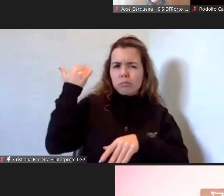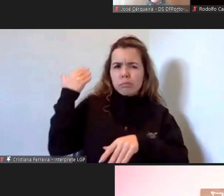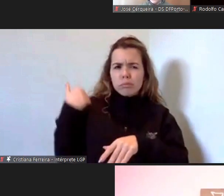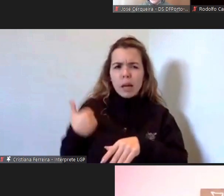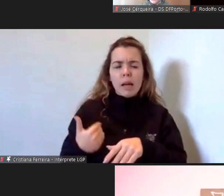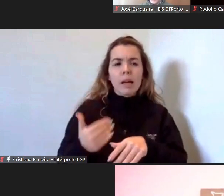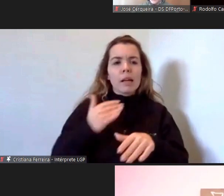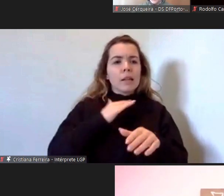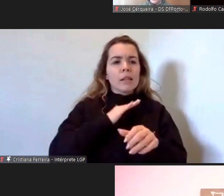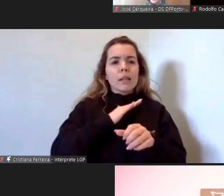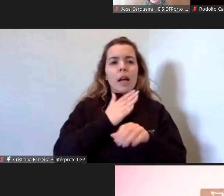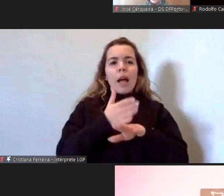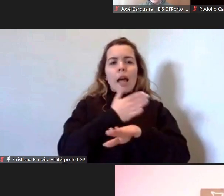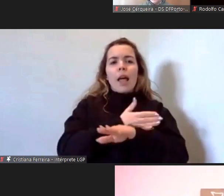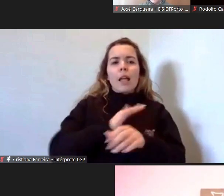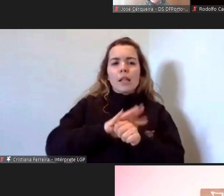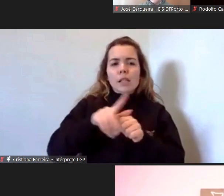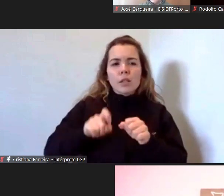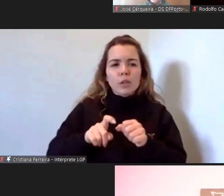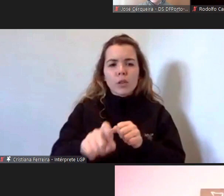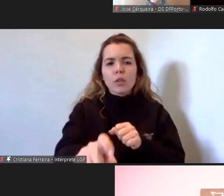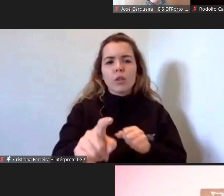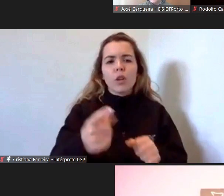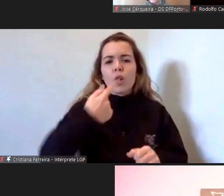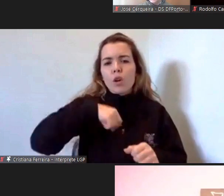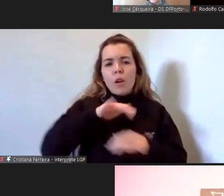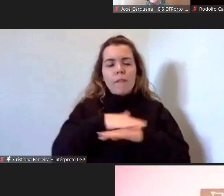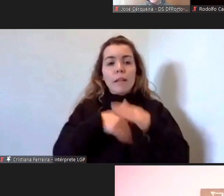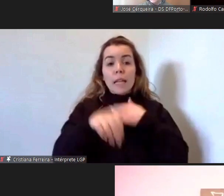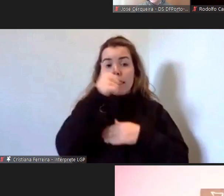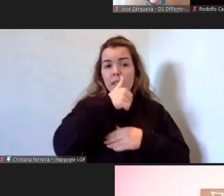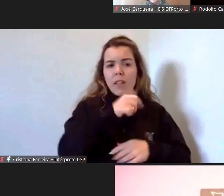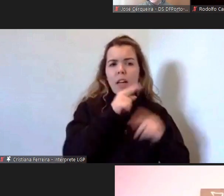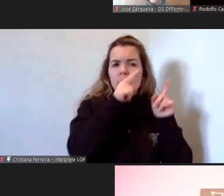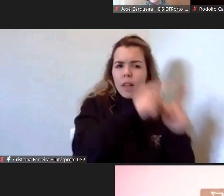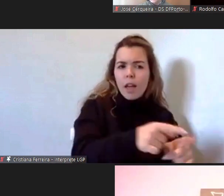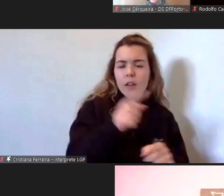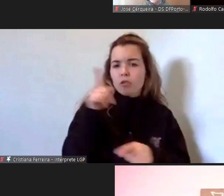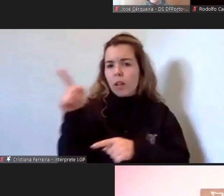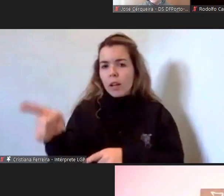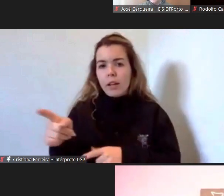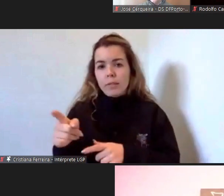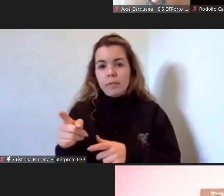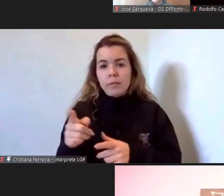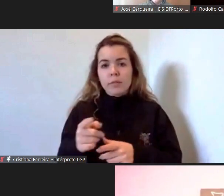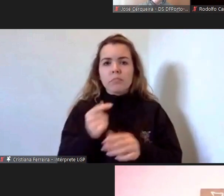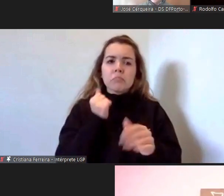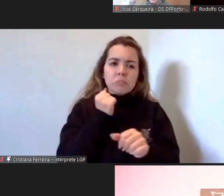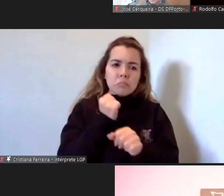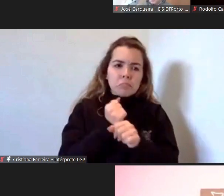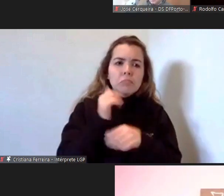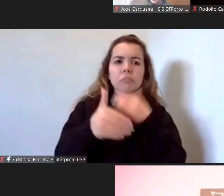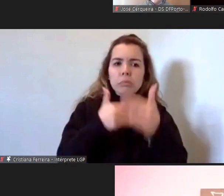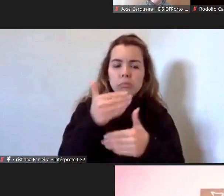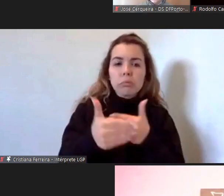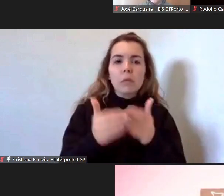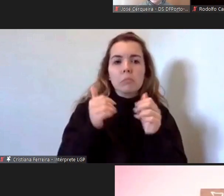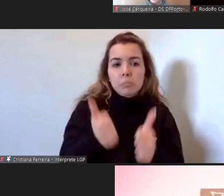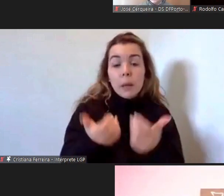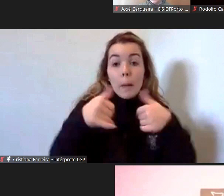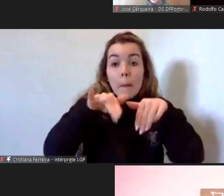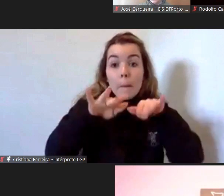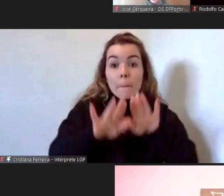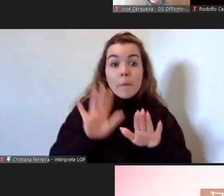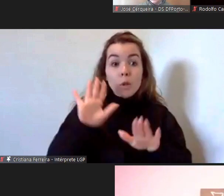racional vamos implementar esta atividade aquela e funciona mas realmente quando nós